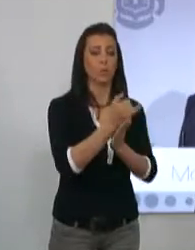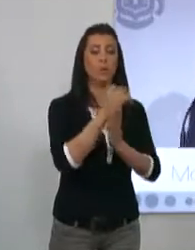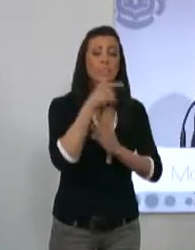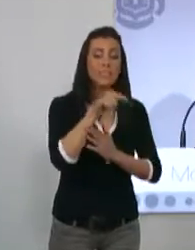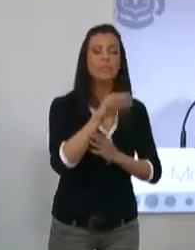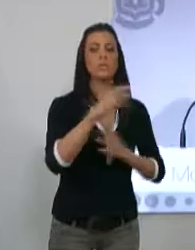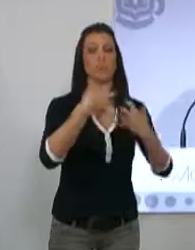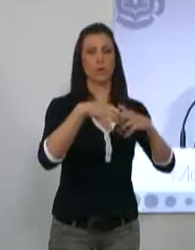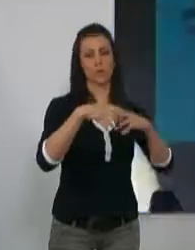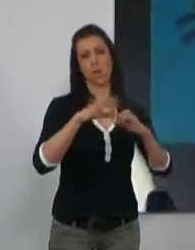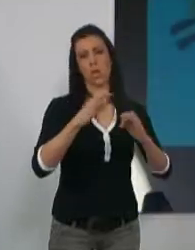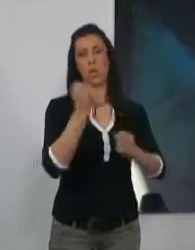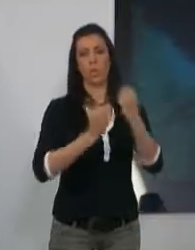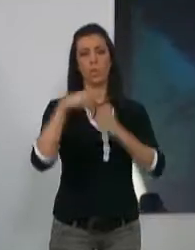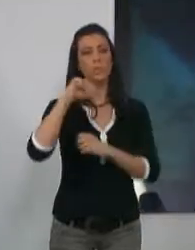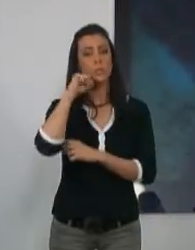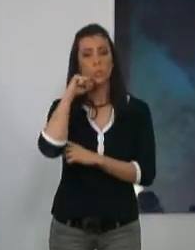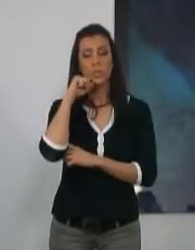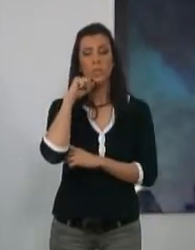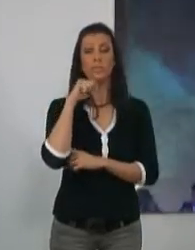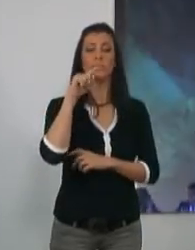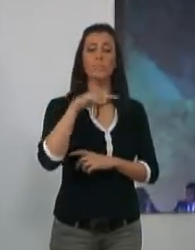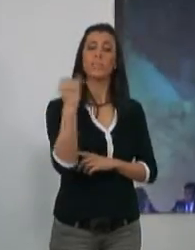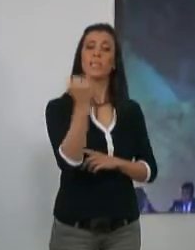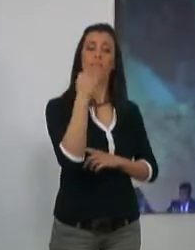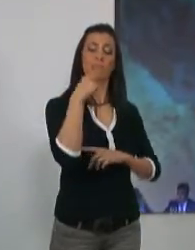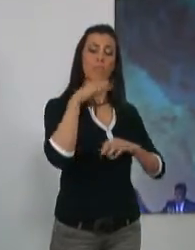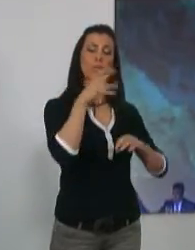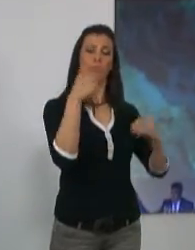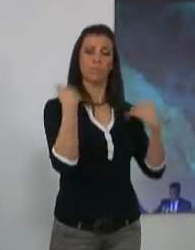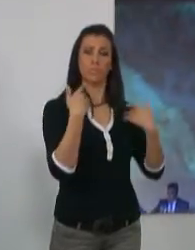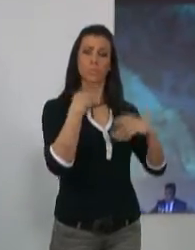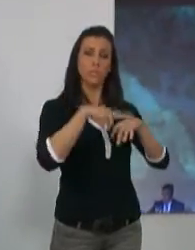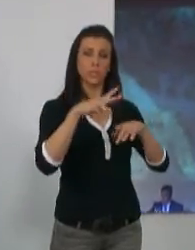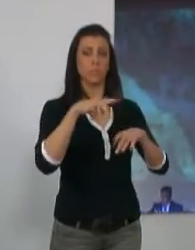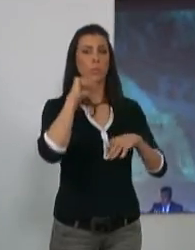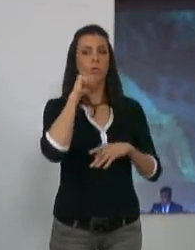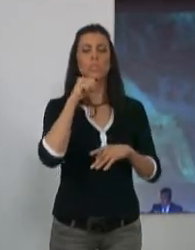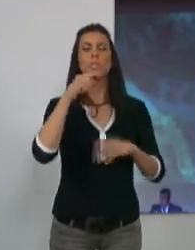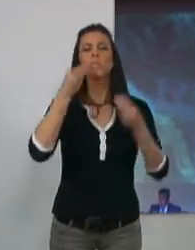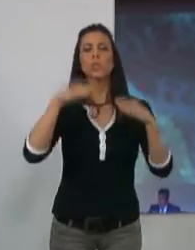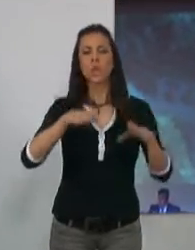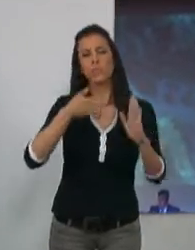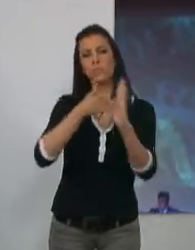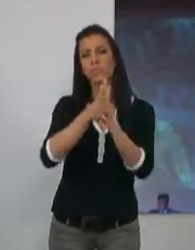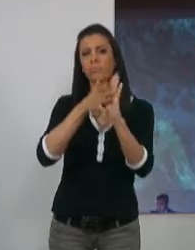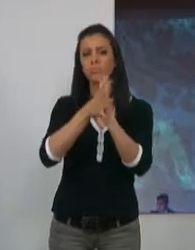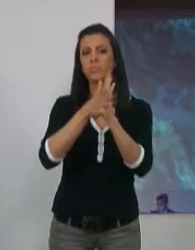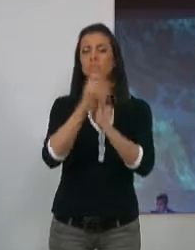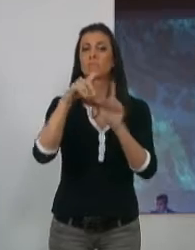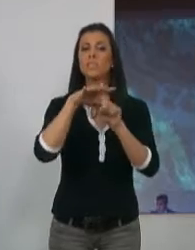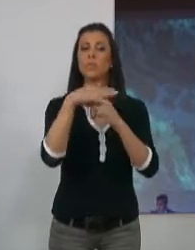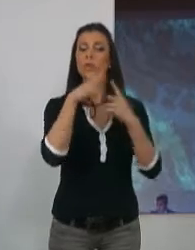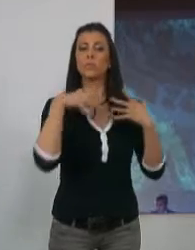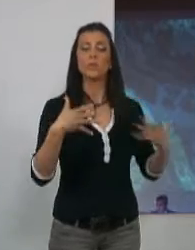de la economía motrileña. El jefe de Agricultura del Ayuntamiento de Motril llevó a cabo un repaso por la historia agrícola del municipio,